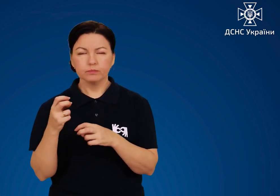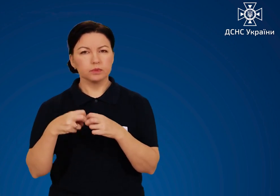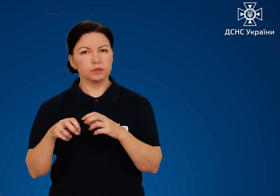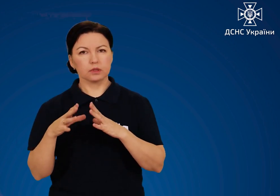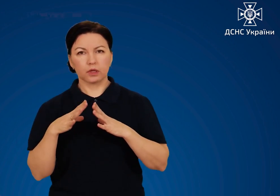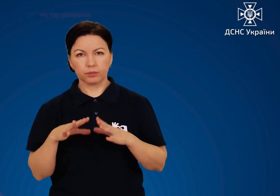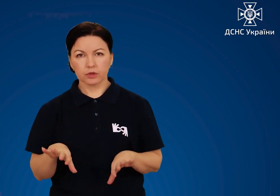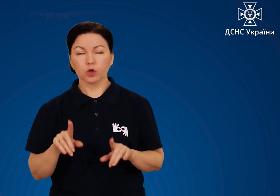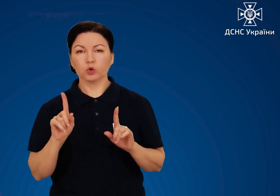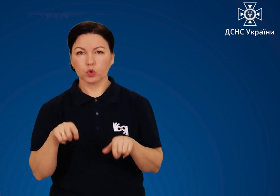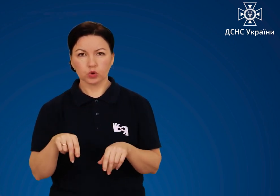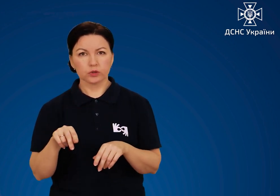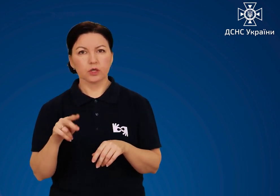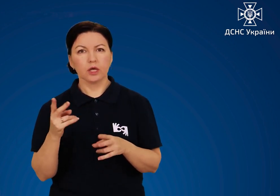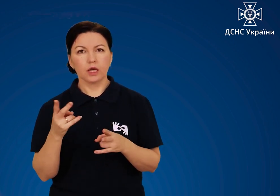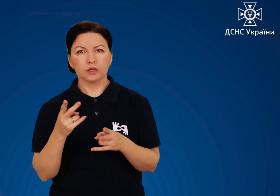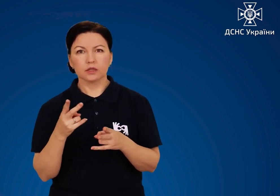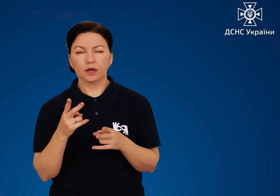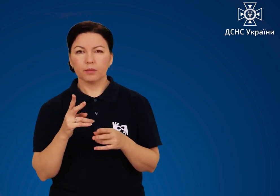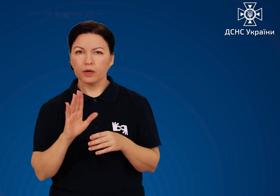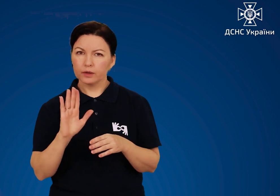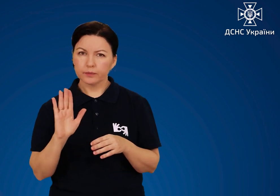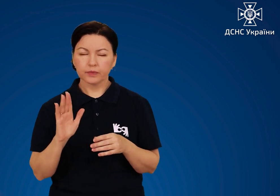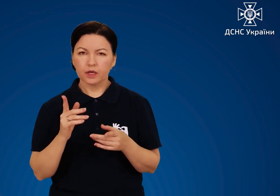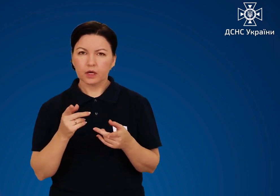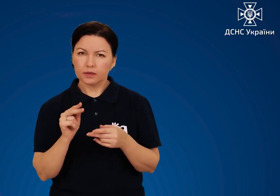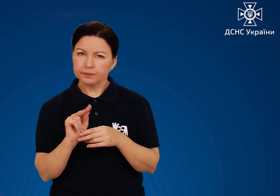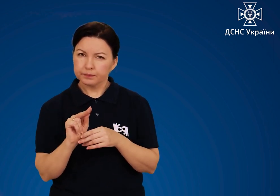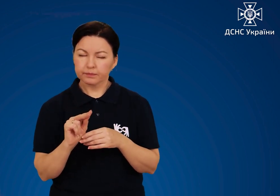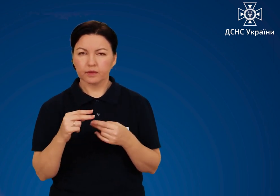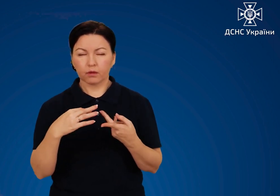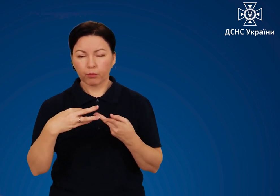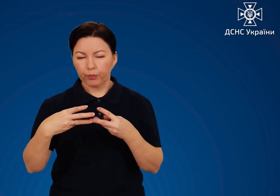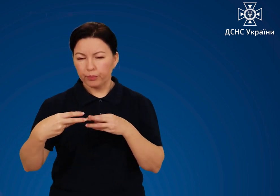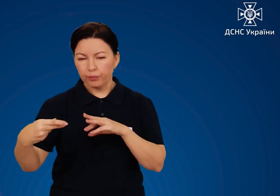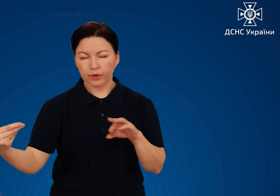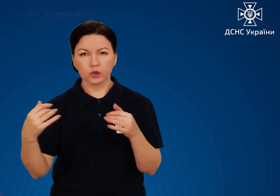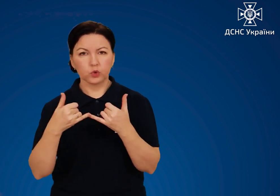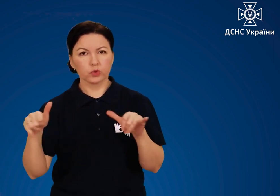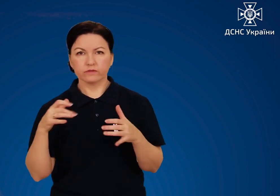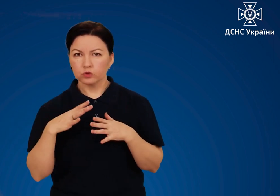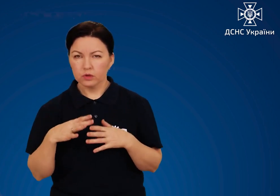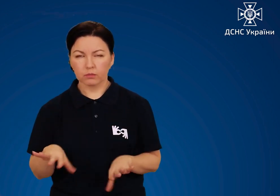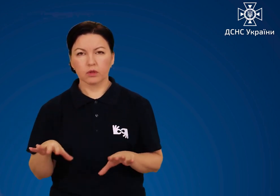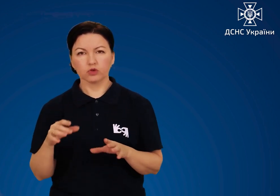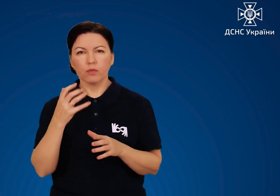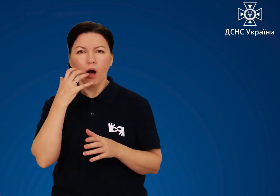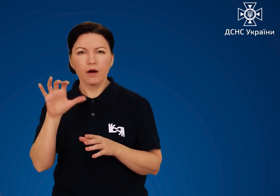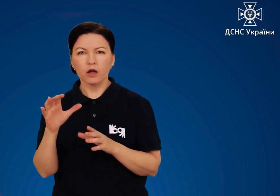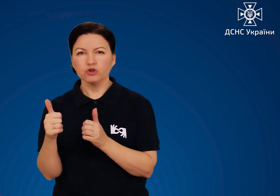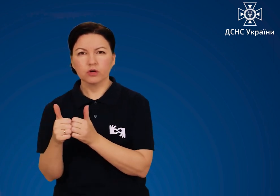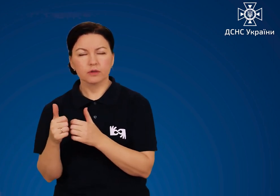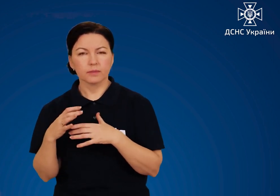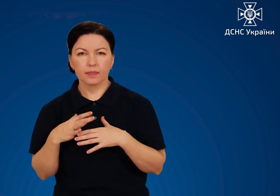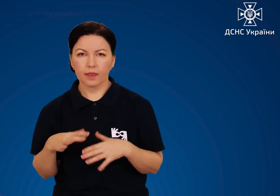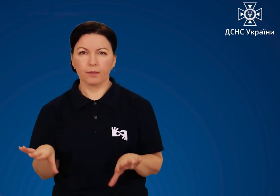Також необхідно усунути перекручування дротів, контакту з гарячими